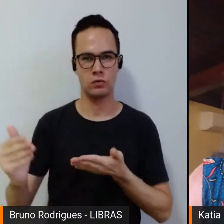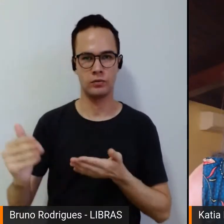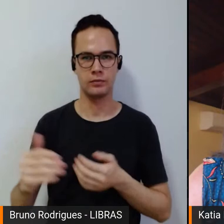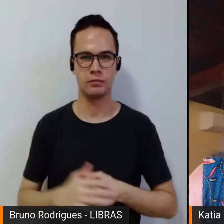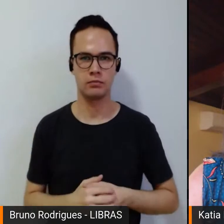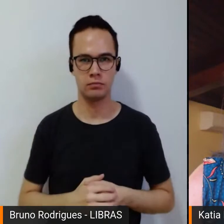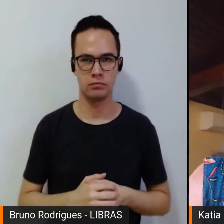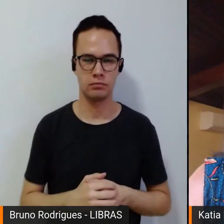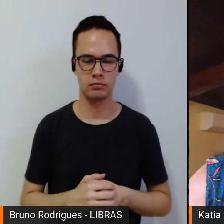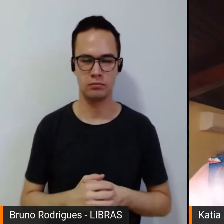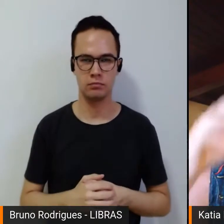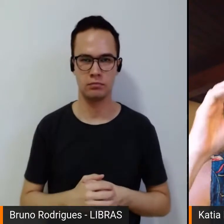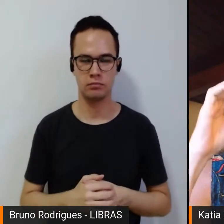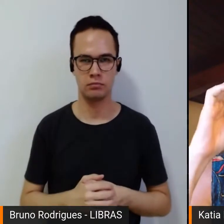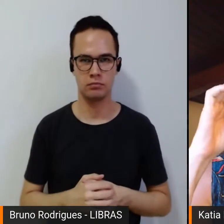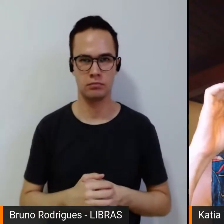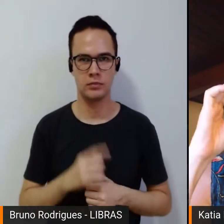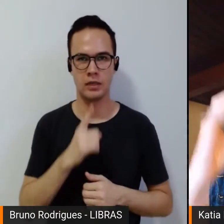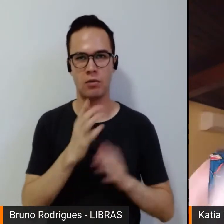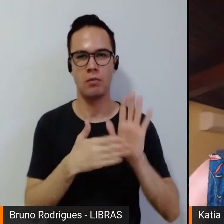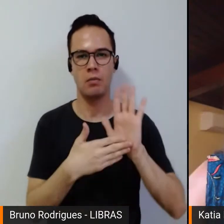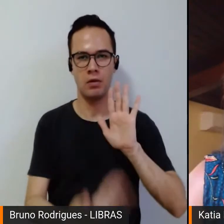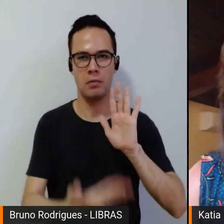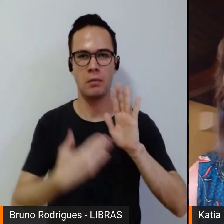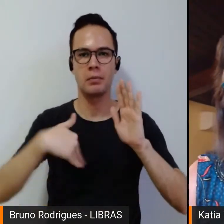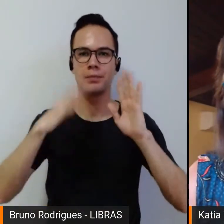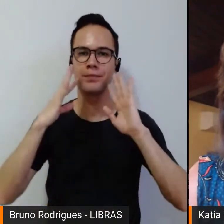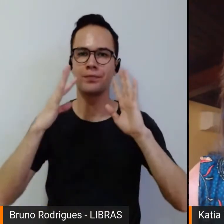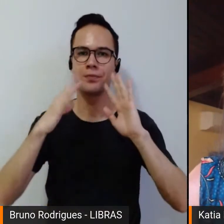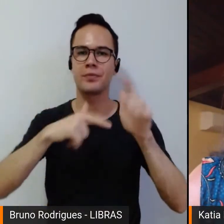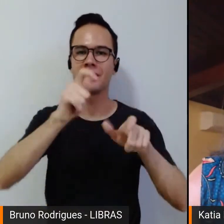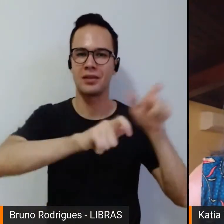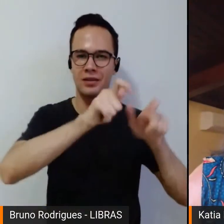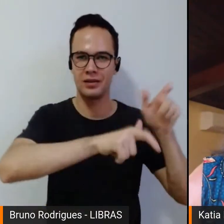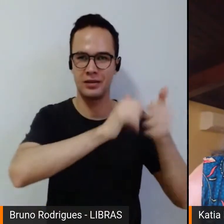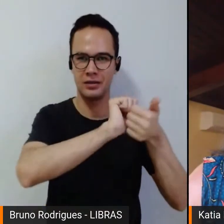a proposta de ouvir atletas,